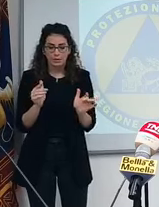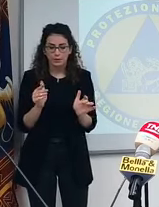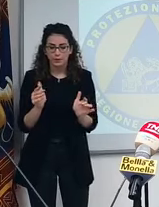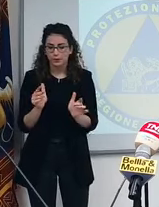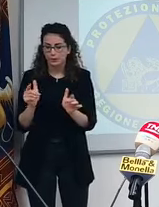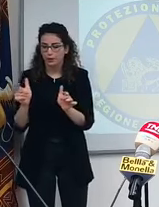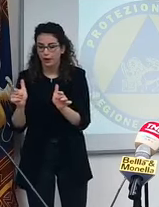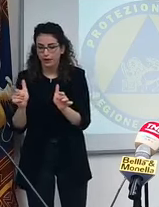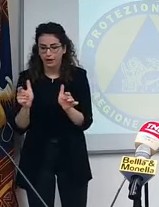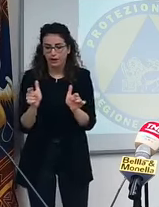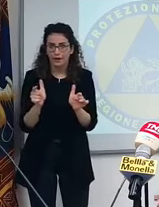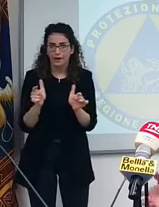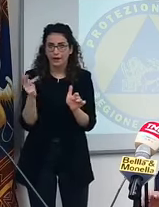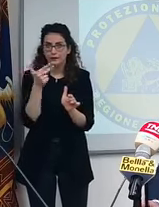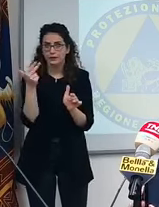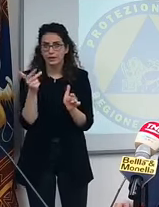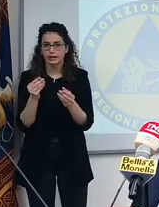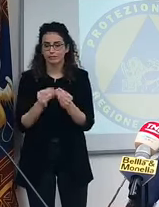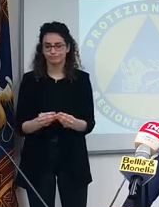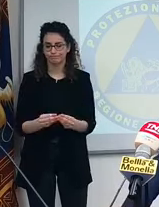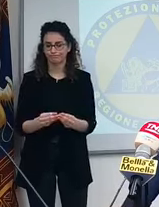fuori o dentro al ristorante.